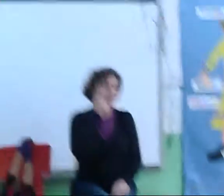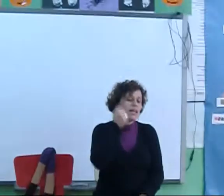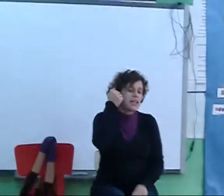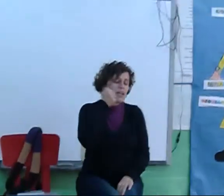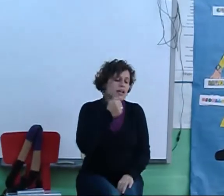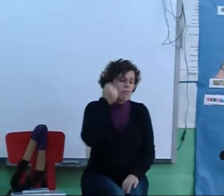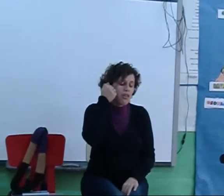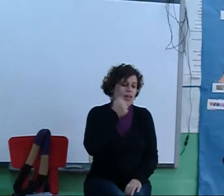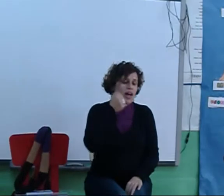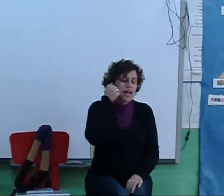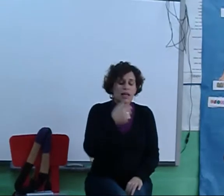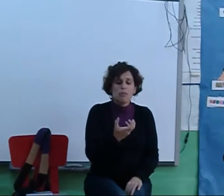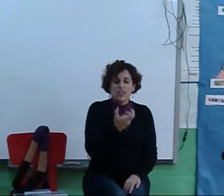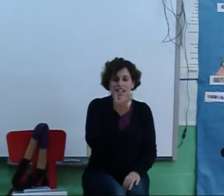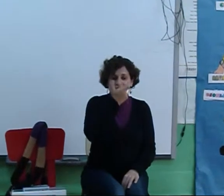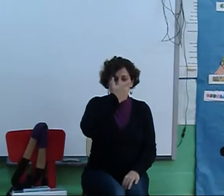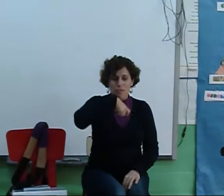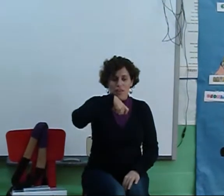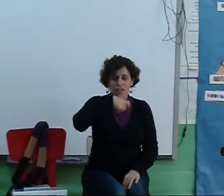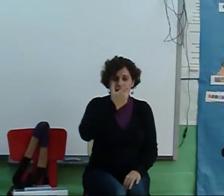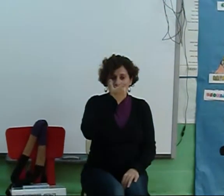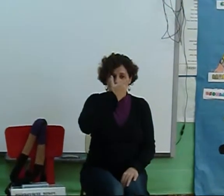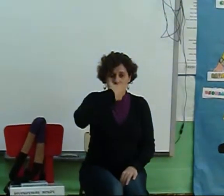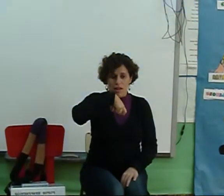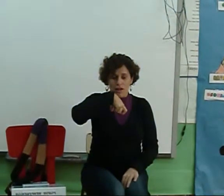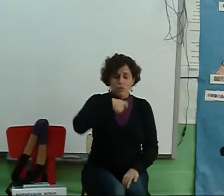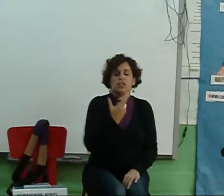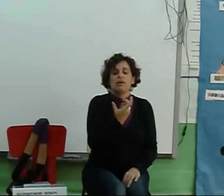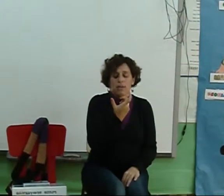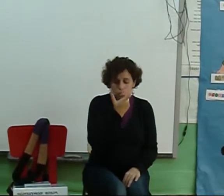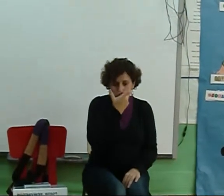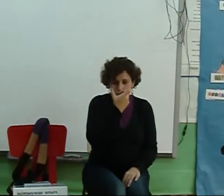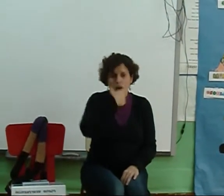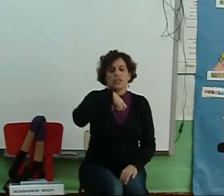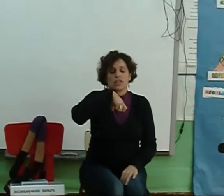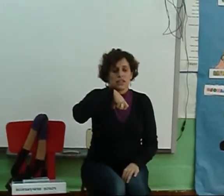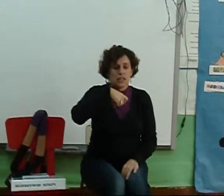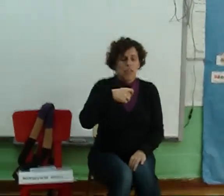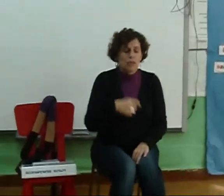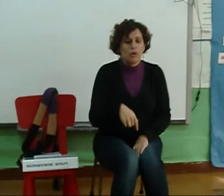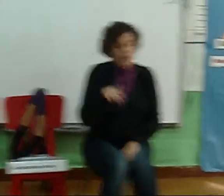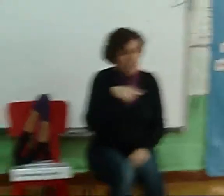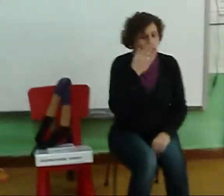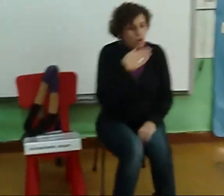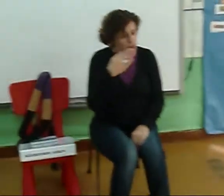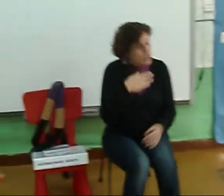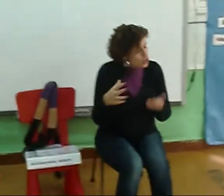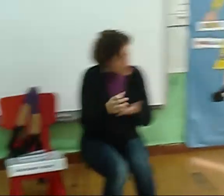vale? Manzá, tamén pode ser así Como se pegáramos un mordisco Pero bueno, aquí no cole Todo